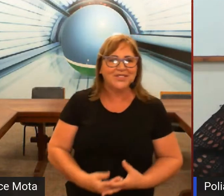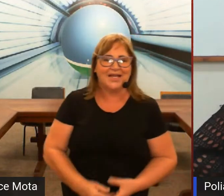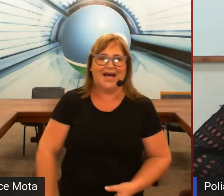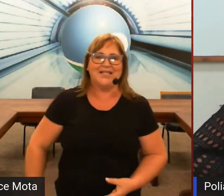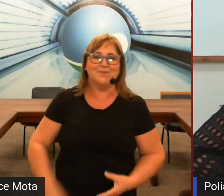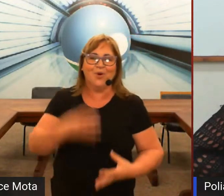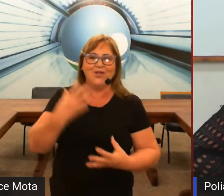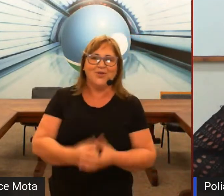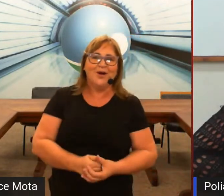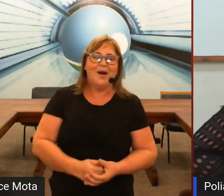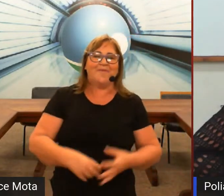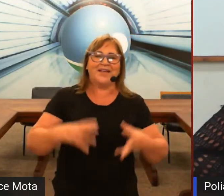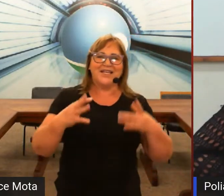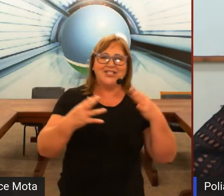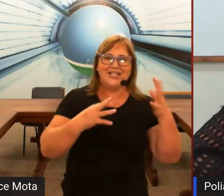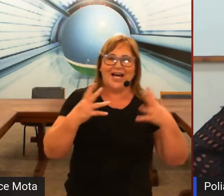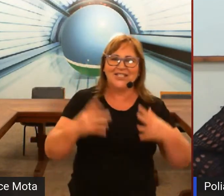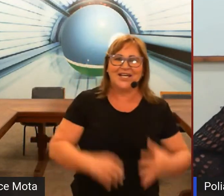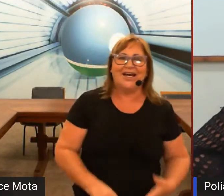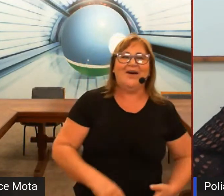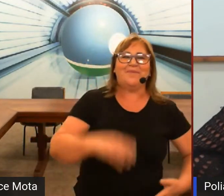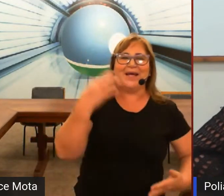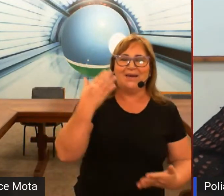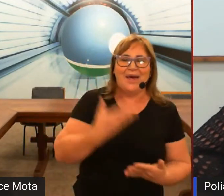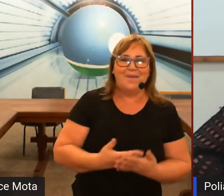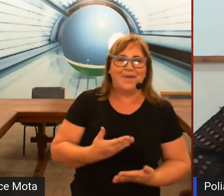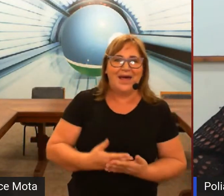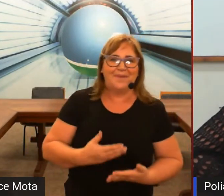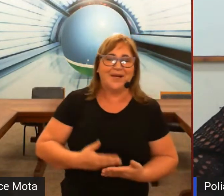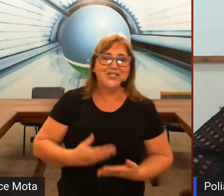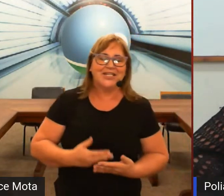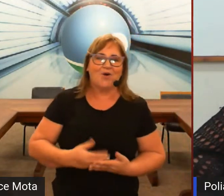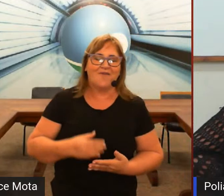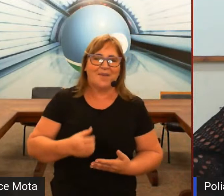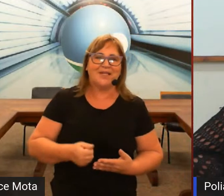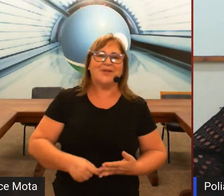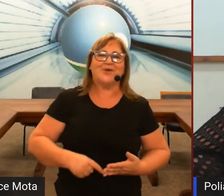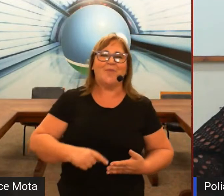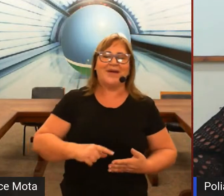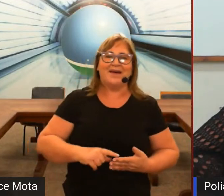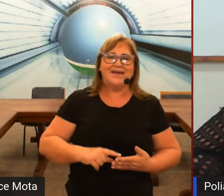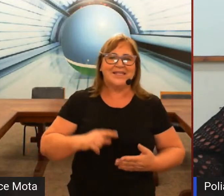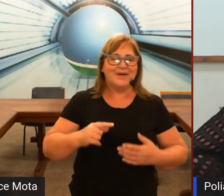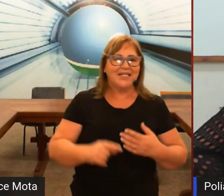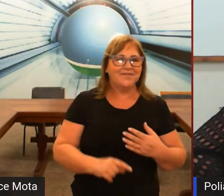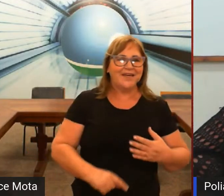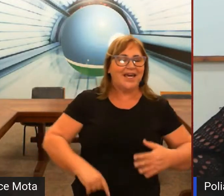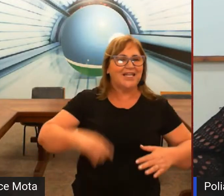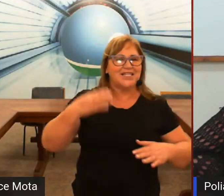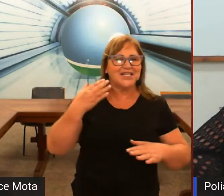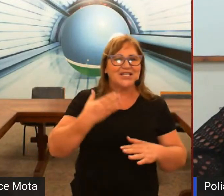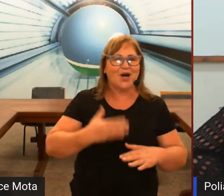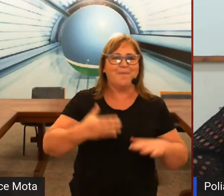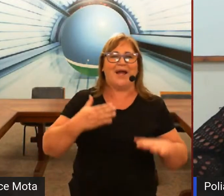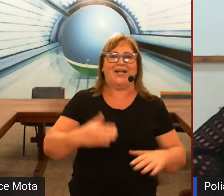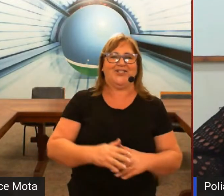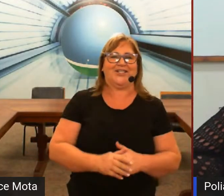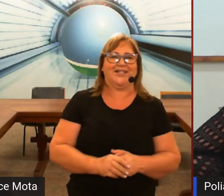sinais muito fazer ginástica praticar o alfabeto manual porque semana que vem é só prática